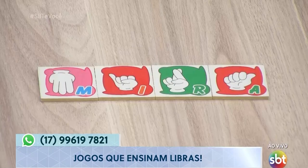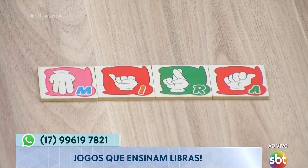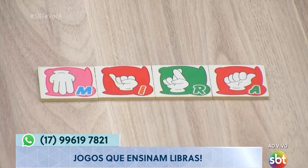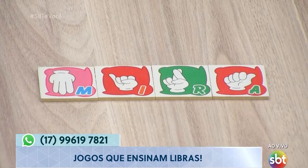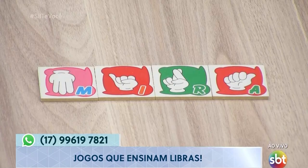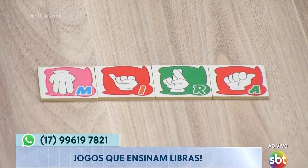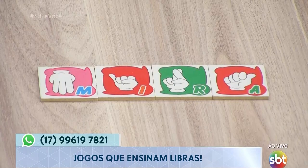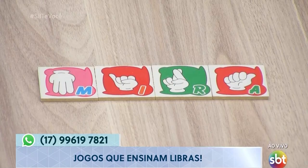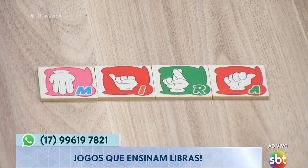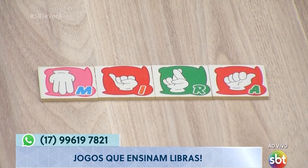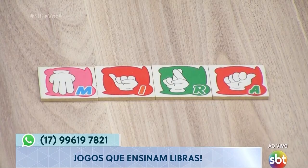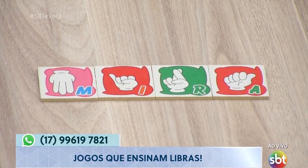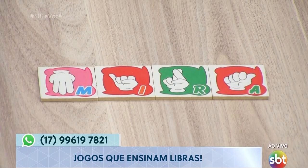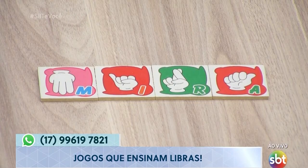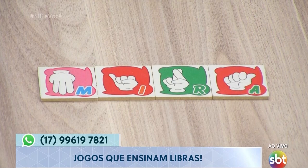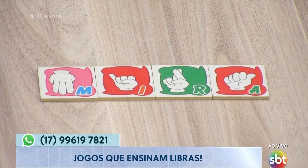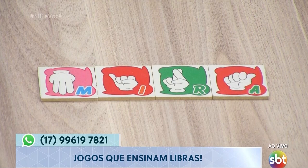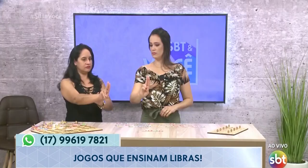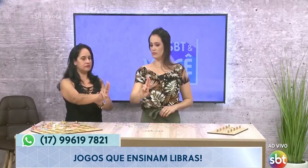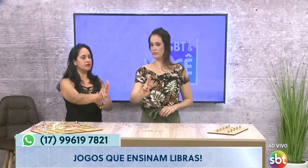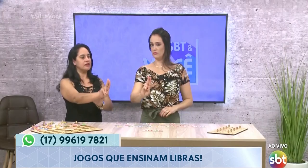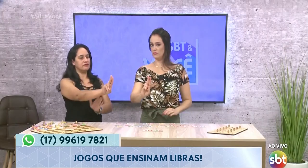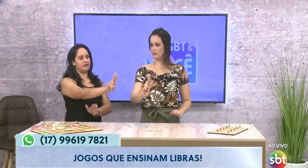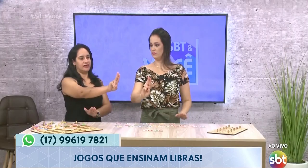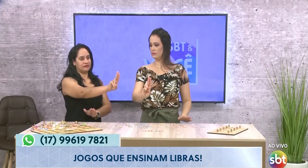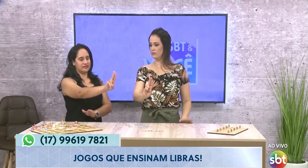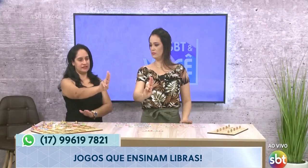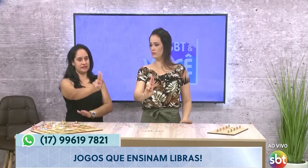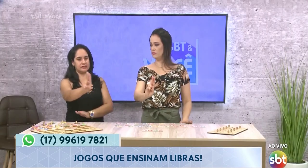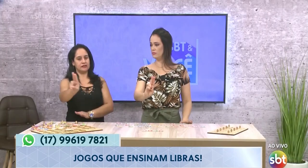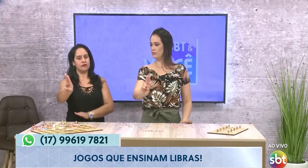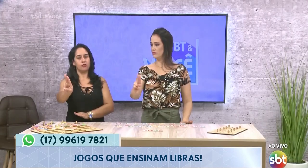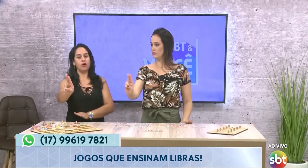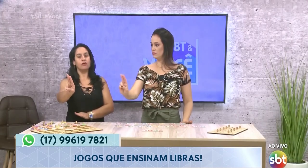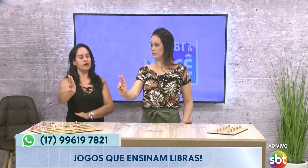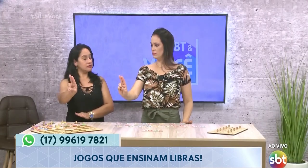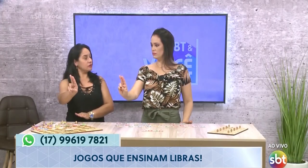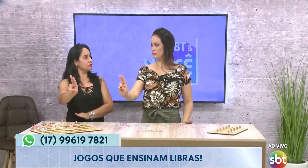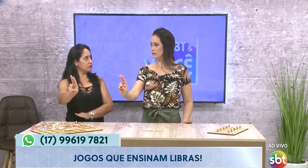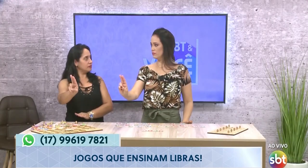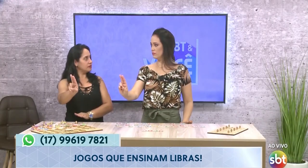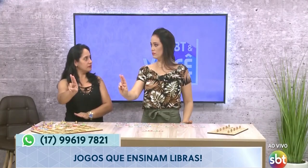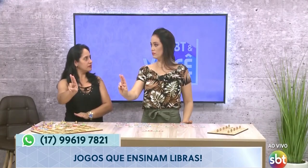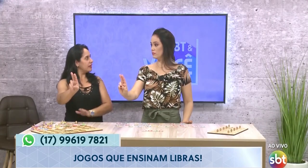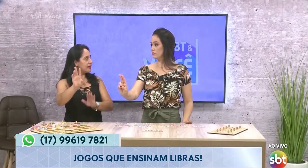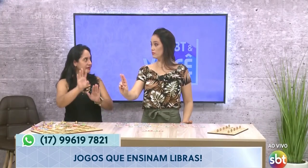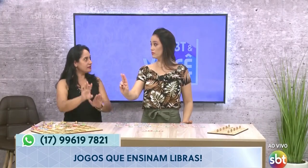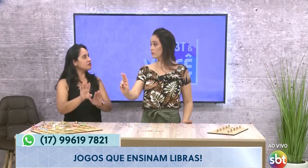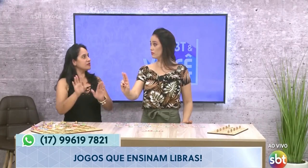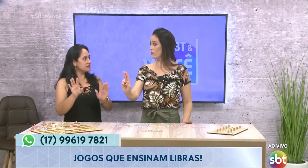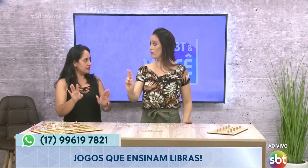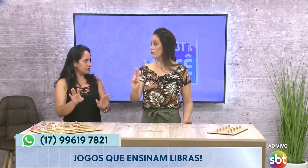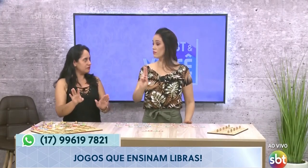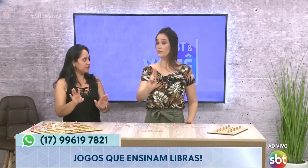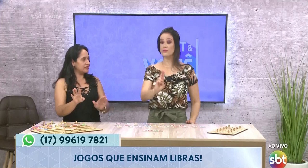usar esta posição de mão e vai fazer assim. Qual é o seu nome? É isso que significa.